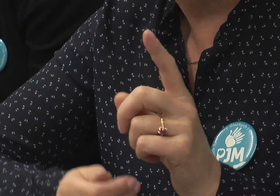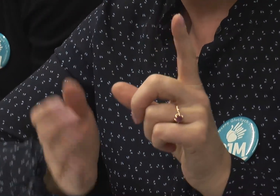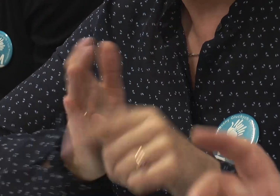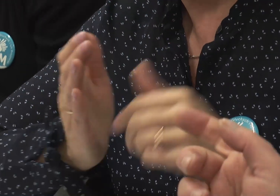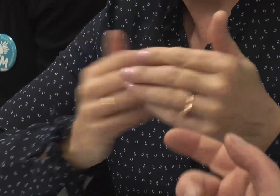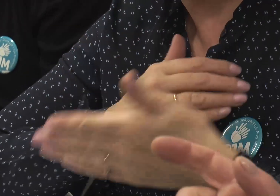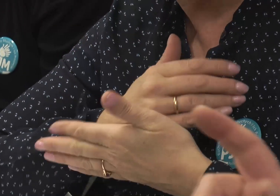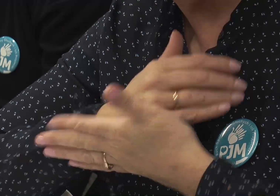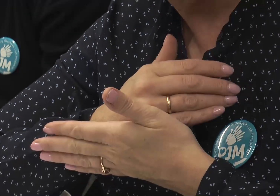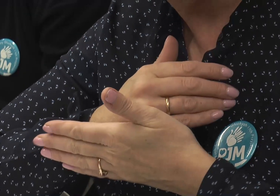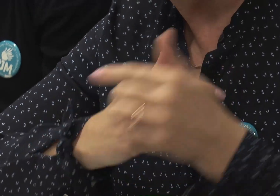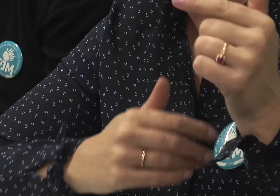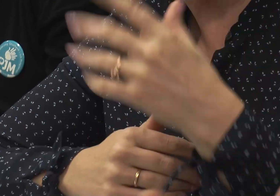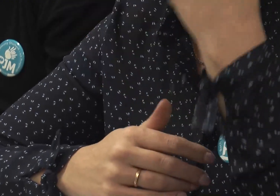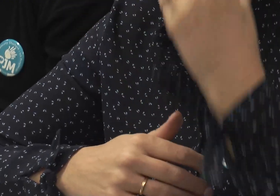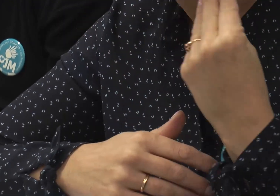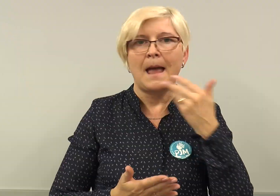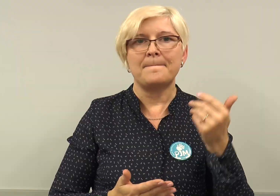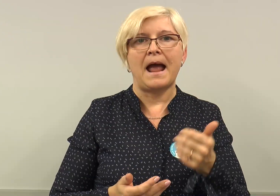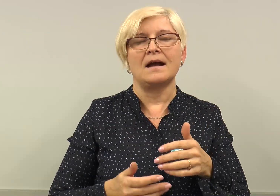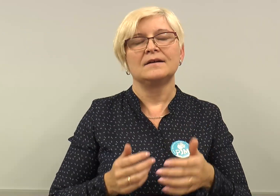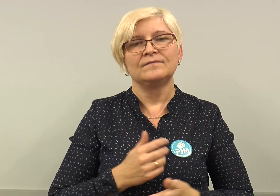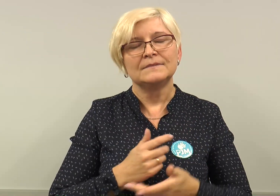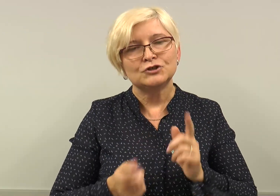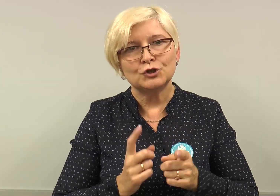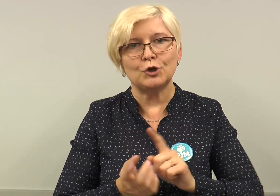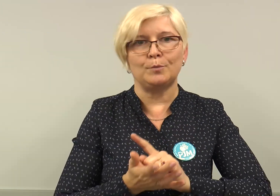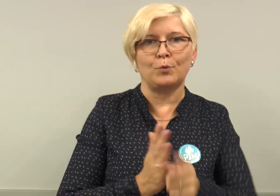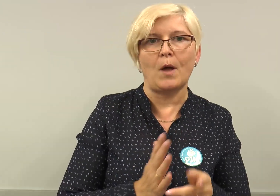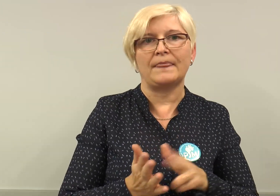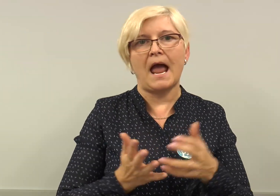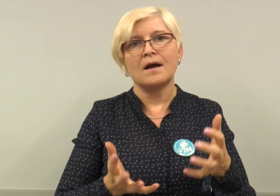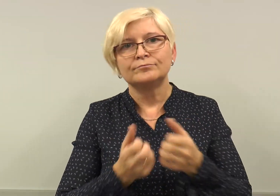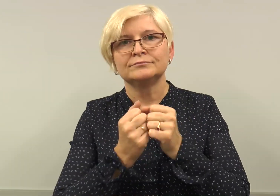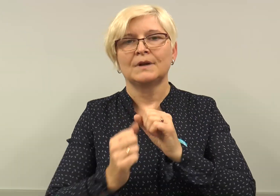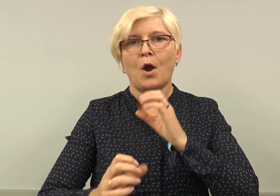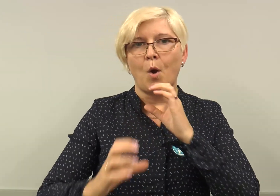PSR w postaci komputerów,